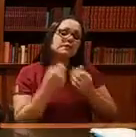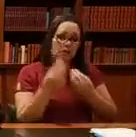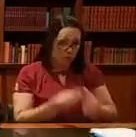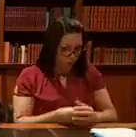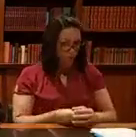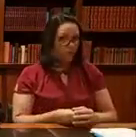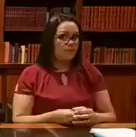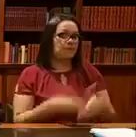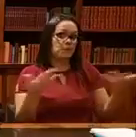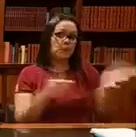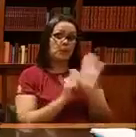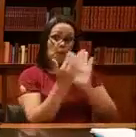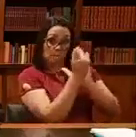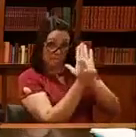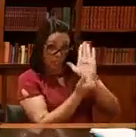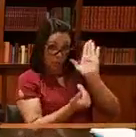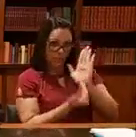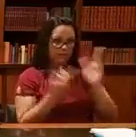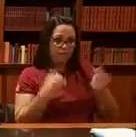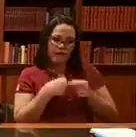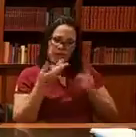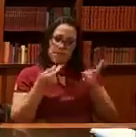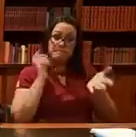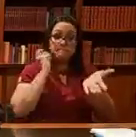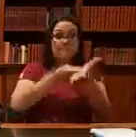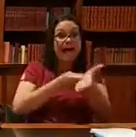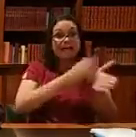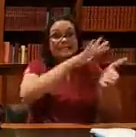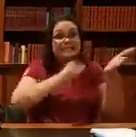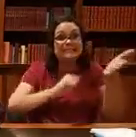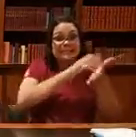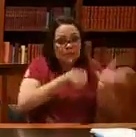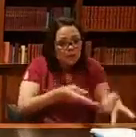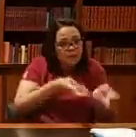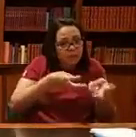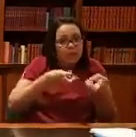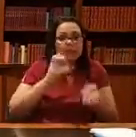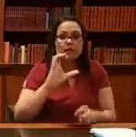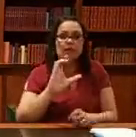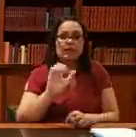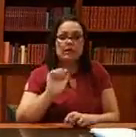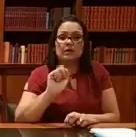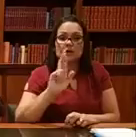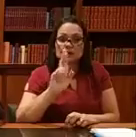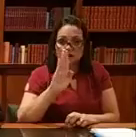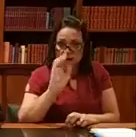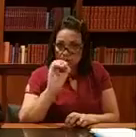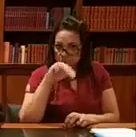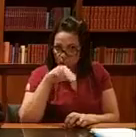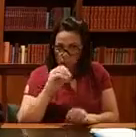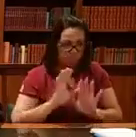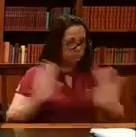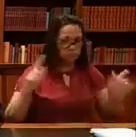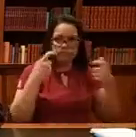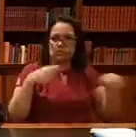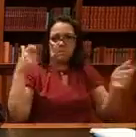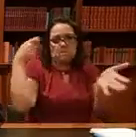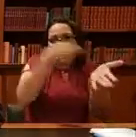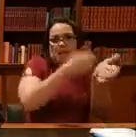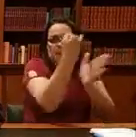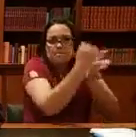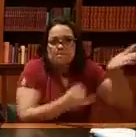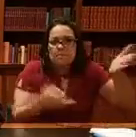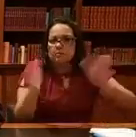programa vai remunerar a retirada de carbono, pagar por eficiência, sem subsídios, sem pagar imposto,